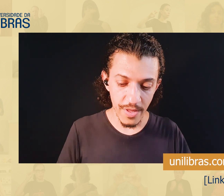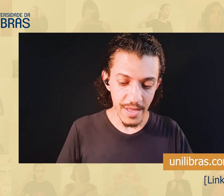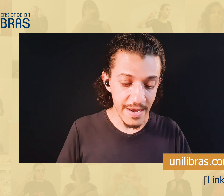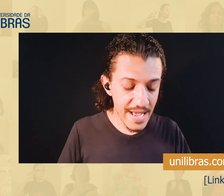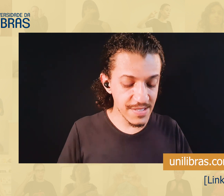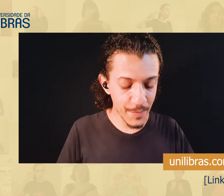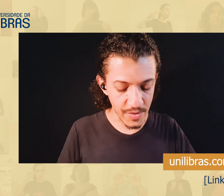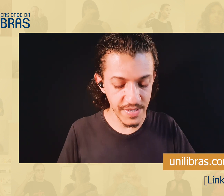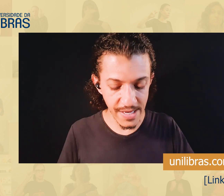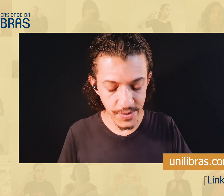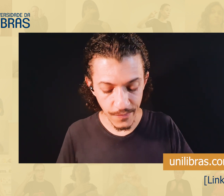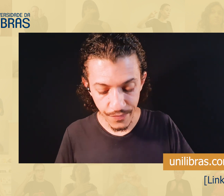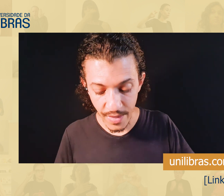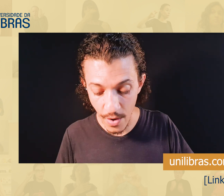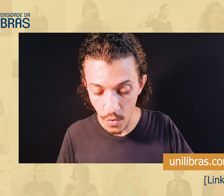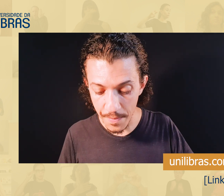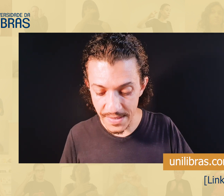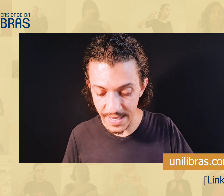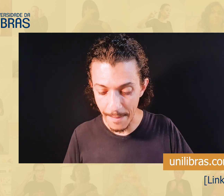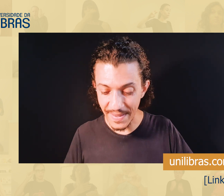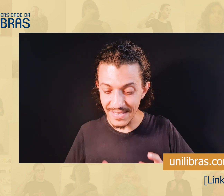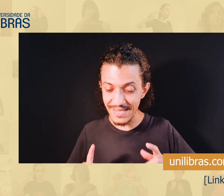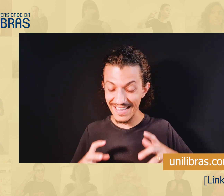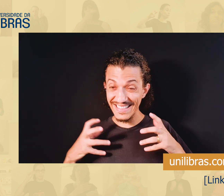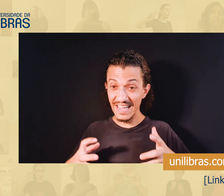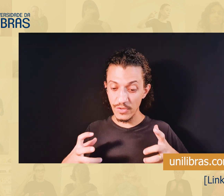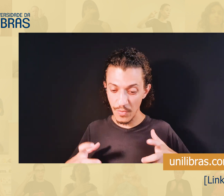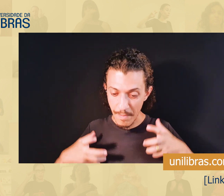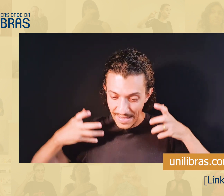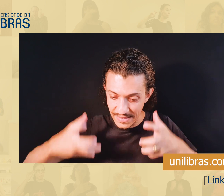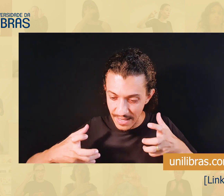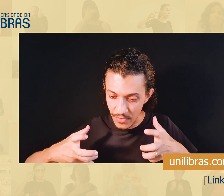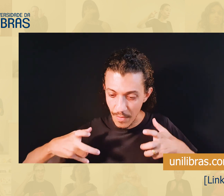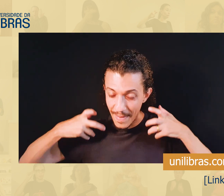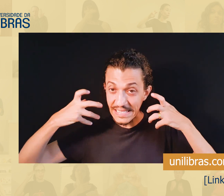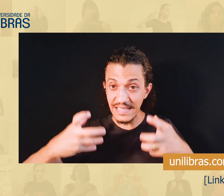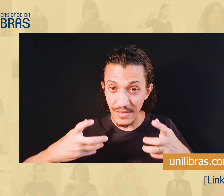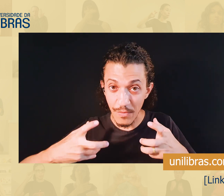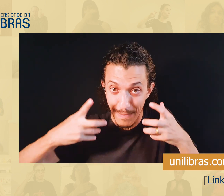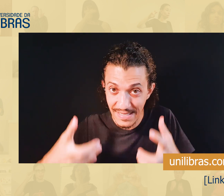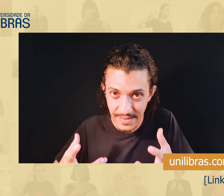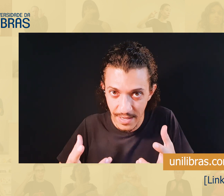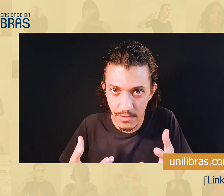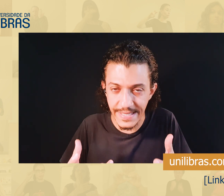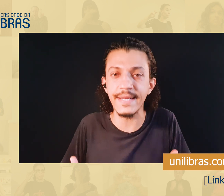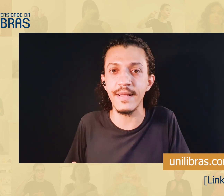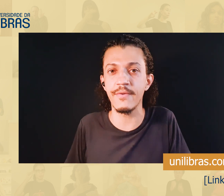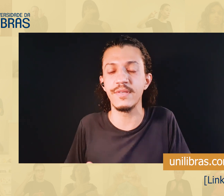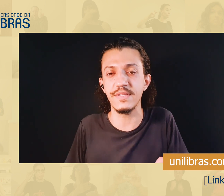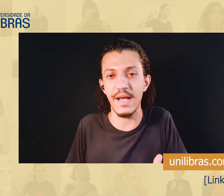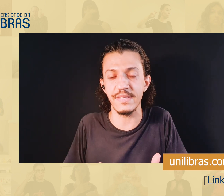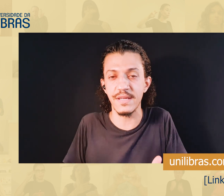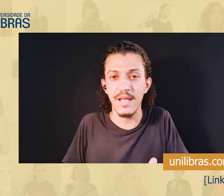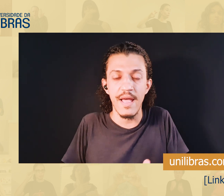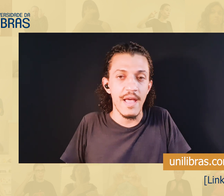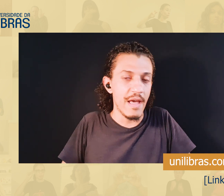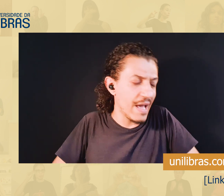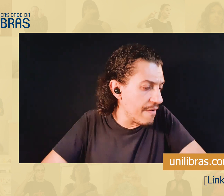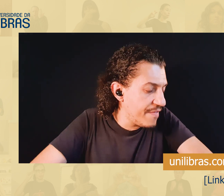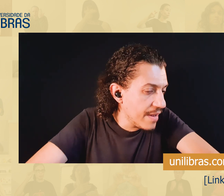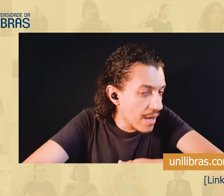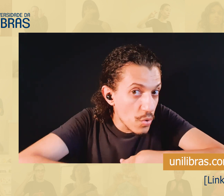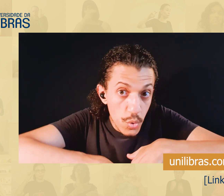Então, nesse processo, eu comecei a pesquisar tanto, mais tanto, mais tanto, mais tanto a escrita língua de sinais,